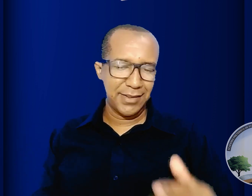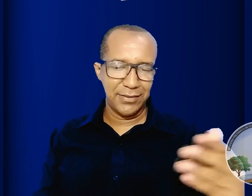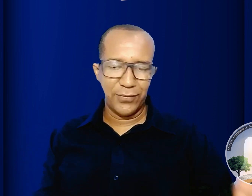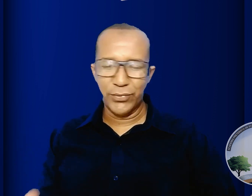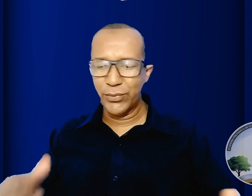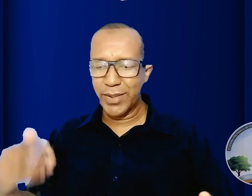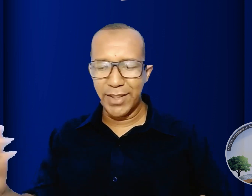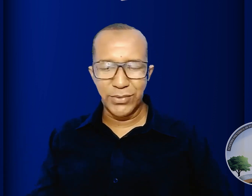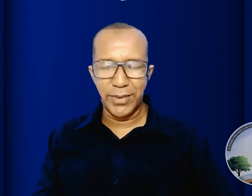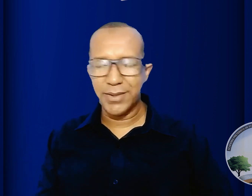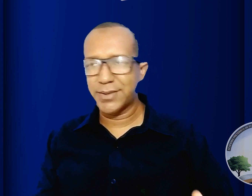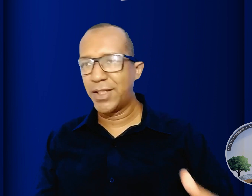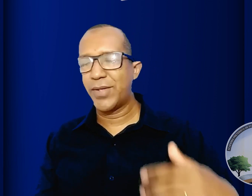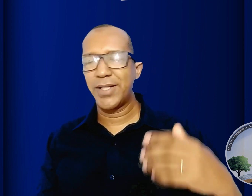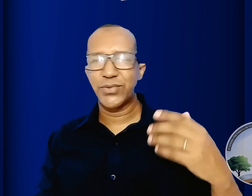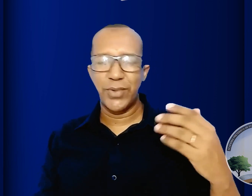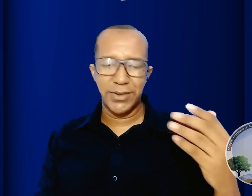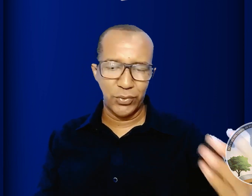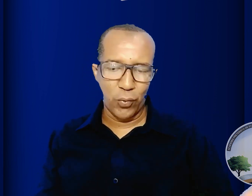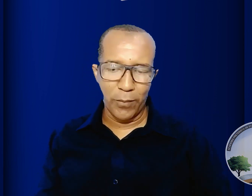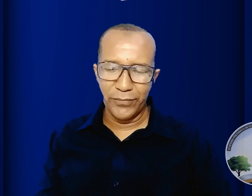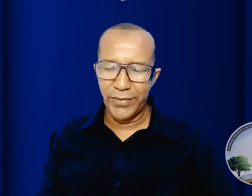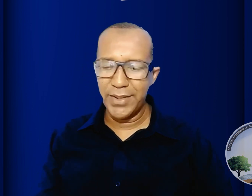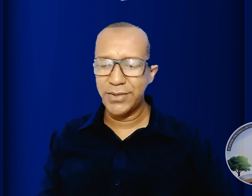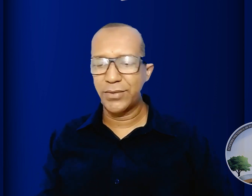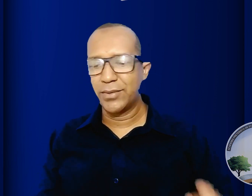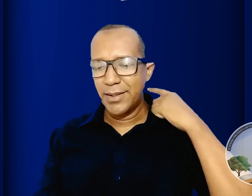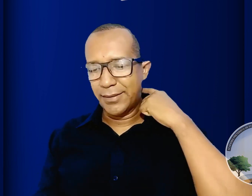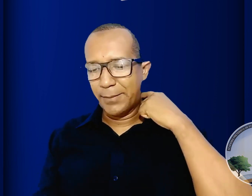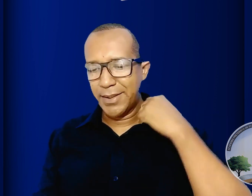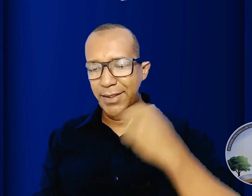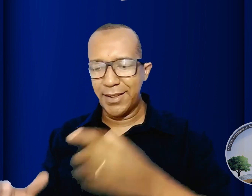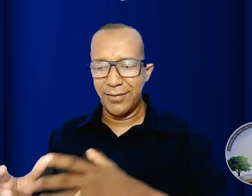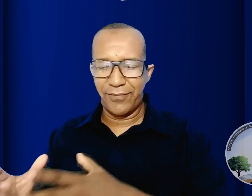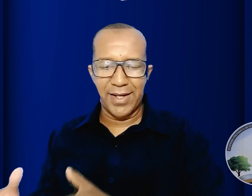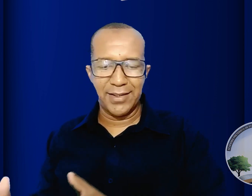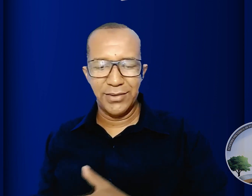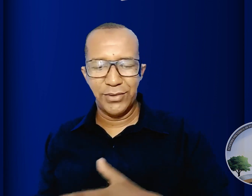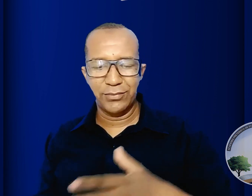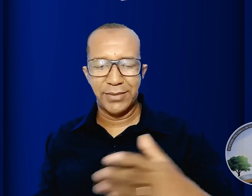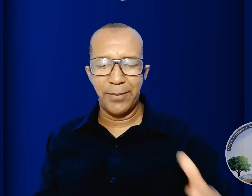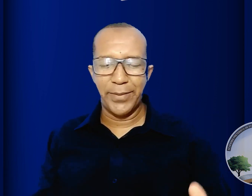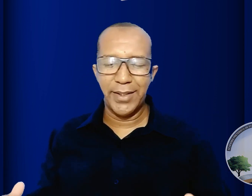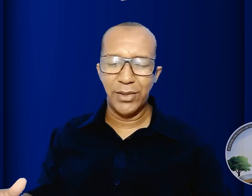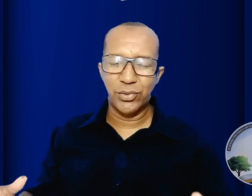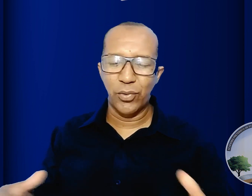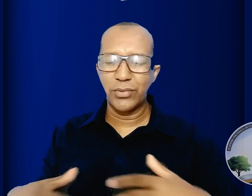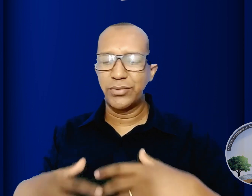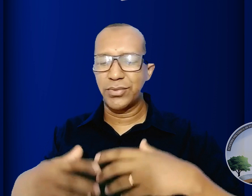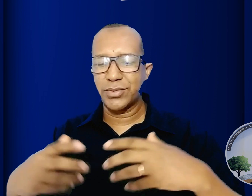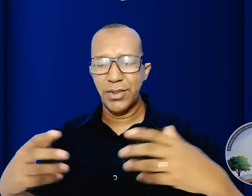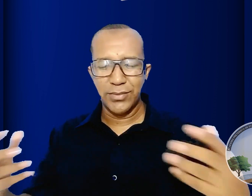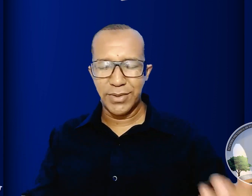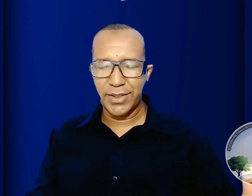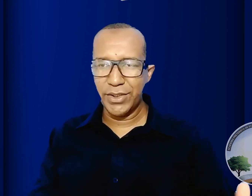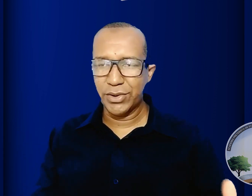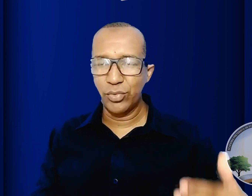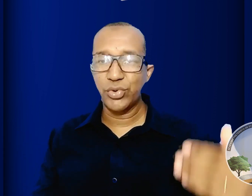futura ressurreição, a ressurreição do corpo físico na medida em que fala de um tempo em que todos os que estão nos